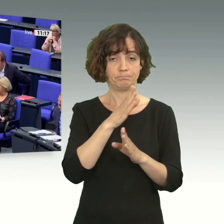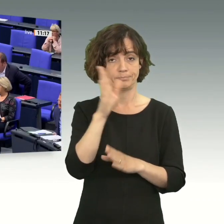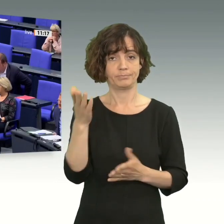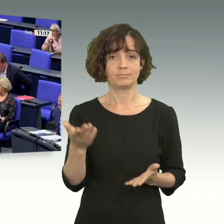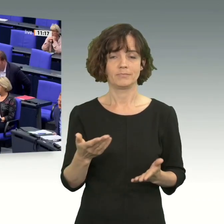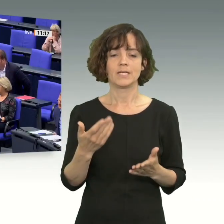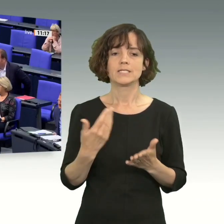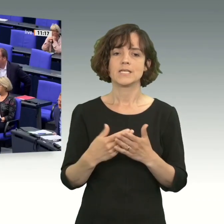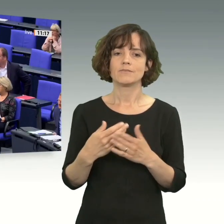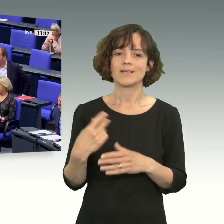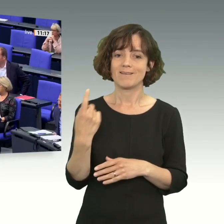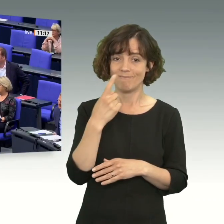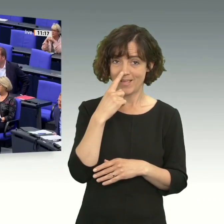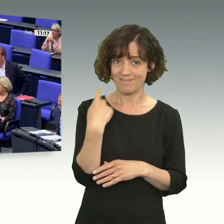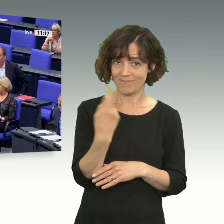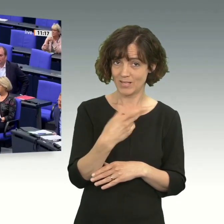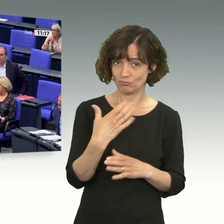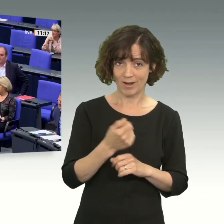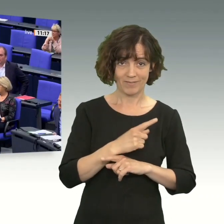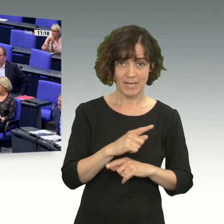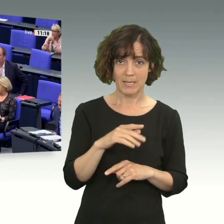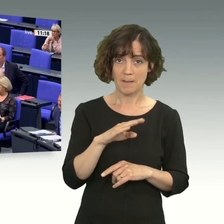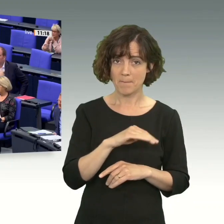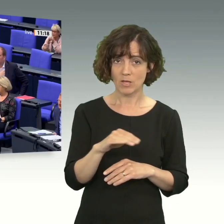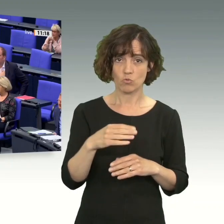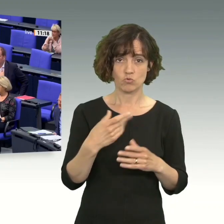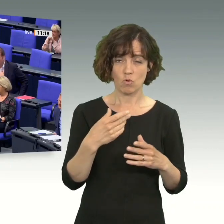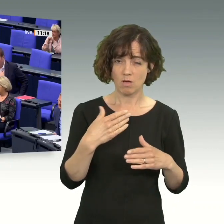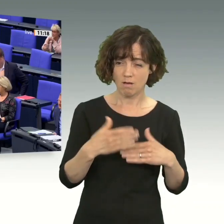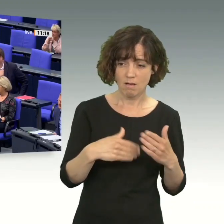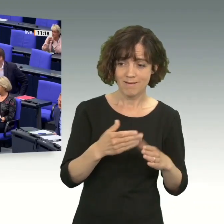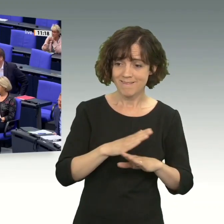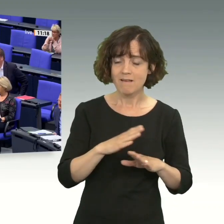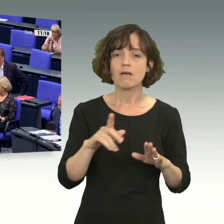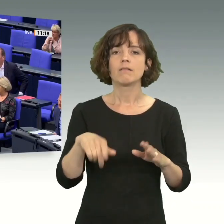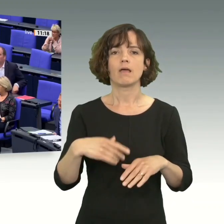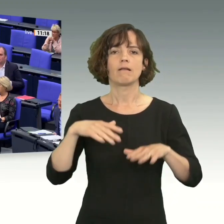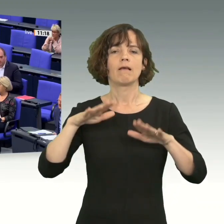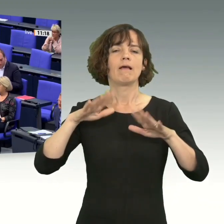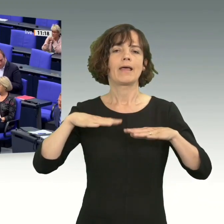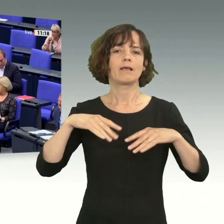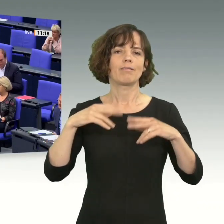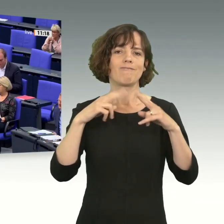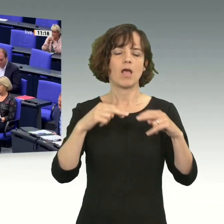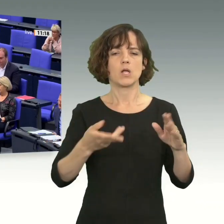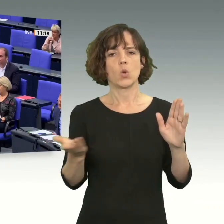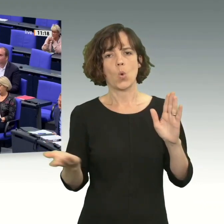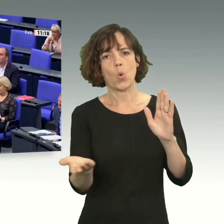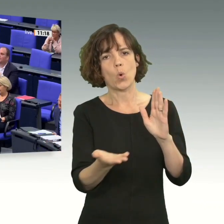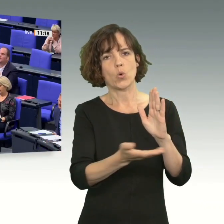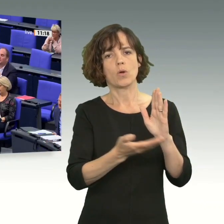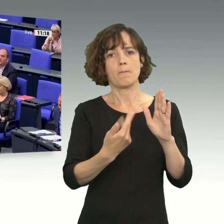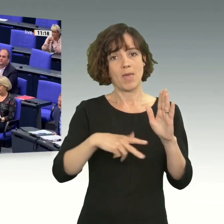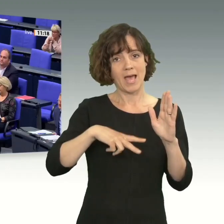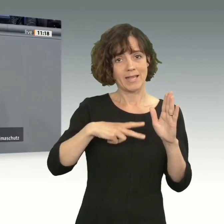Und deswegen, wenn wir nicht Mercosur jetzt voranbringen, dann bleibt es dabei. Dann ist die Regenwaldrodung attraktiver, weil dann das Soja ohne